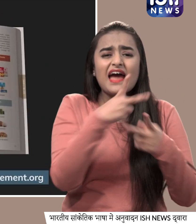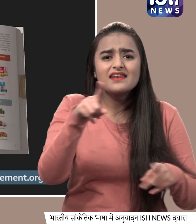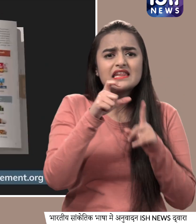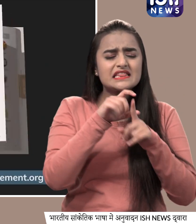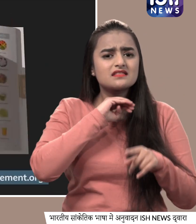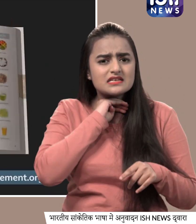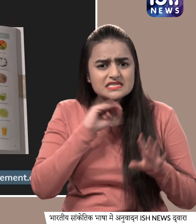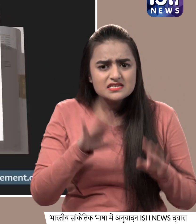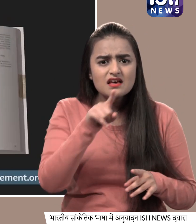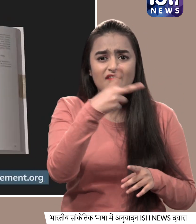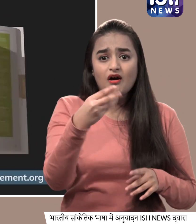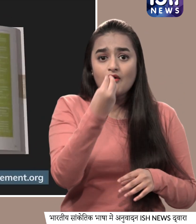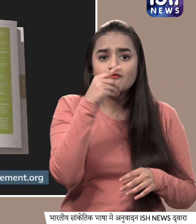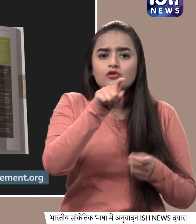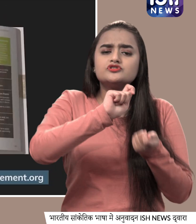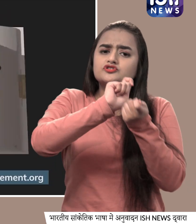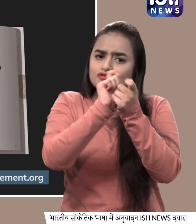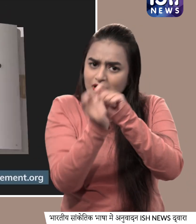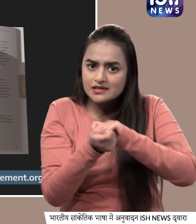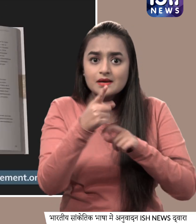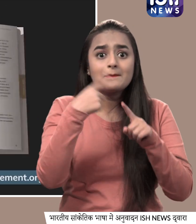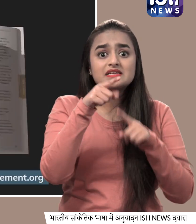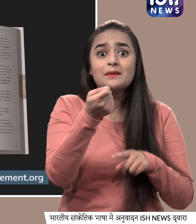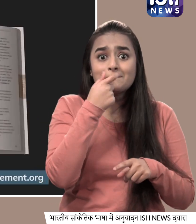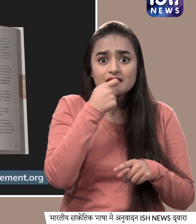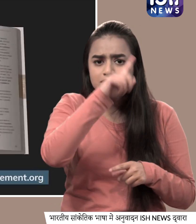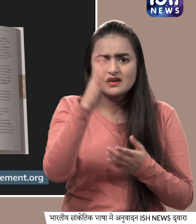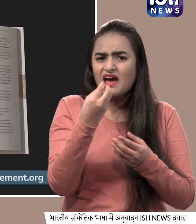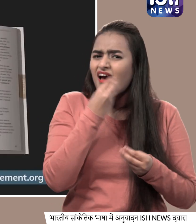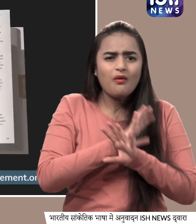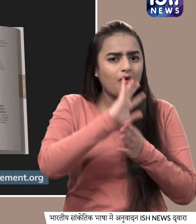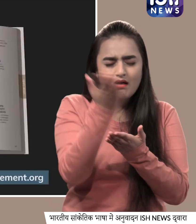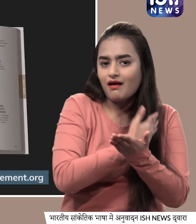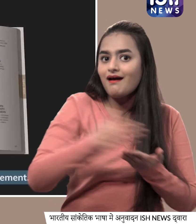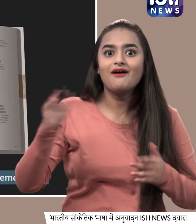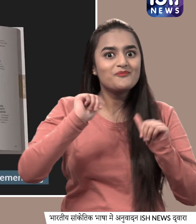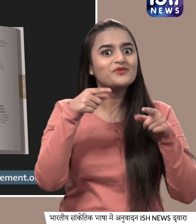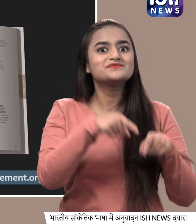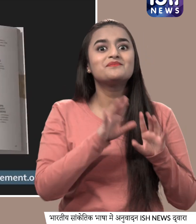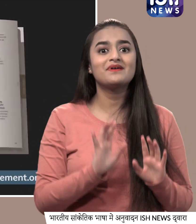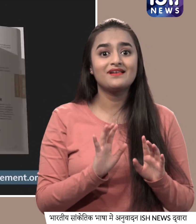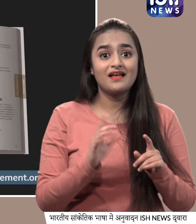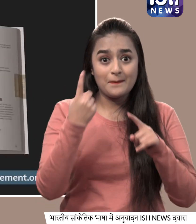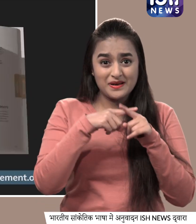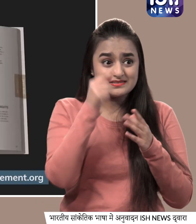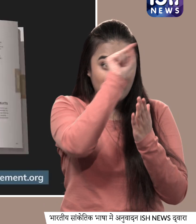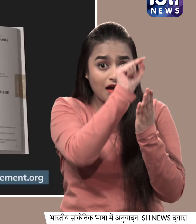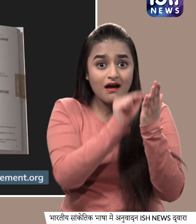बिमारी को सिर्फ अपना खाना बदर कर बिना दवायों से जर से कैसे ठीक कर सकते हैं इसमें करीब 50 हीलिंग